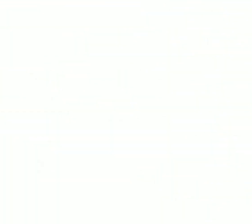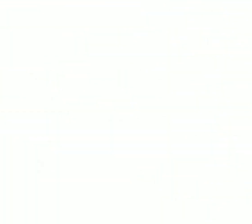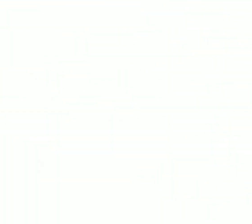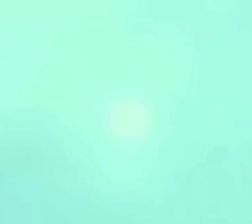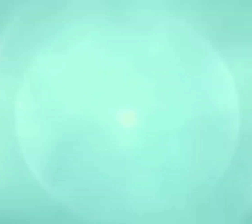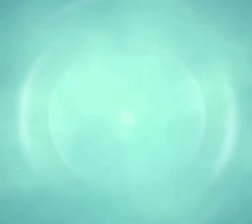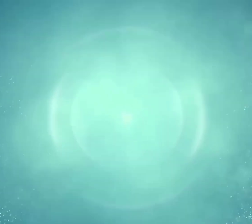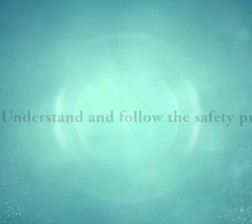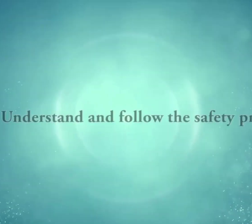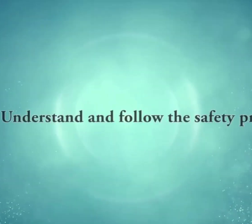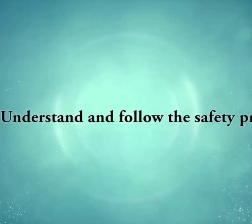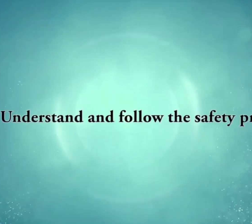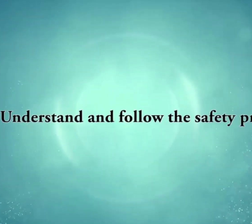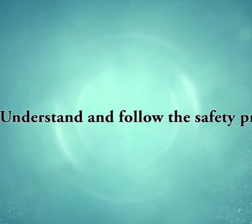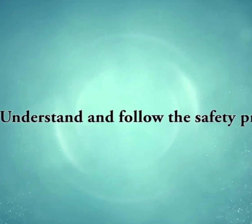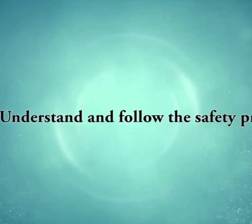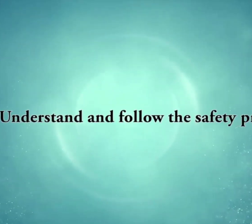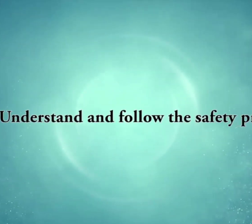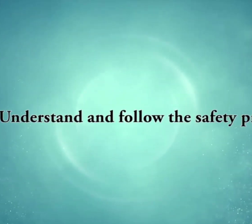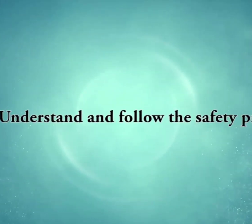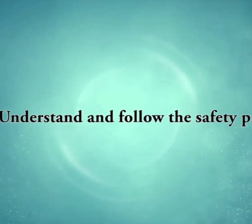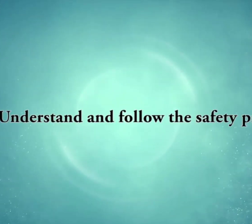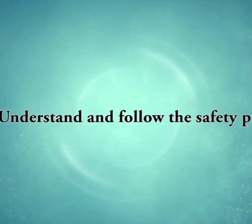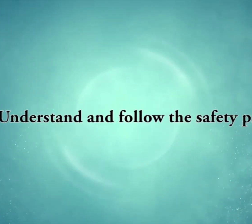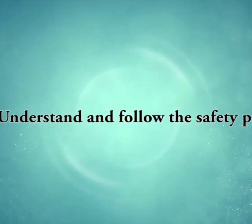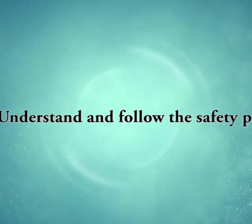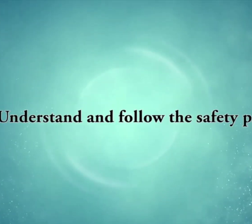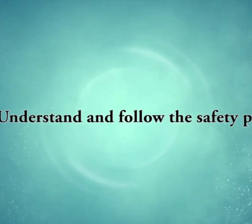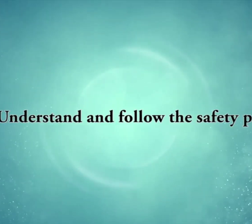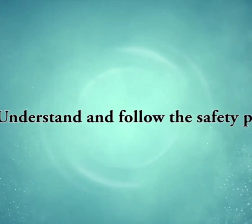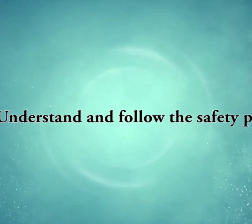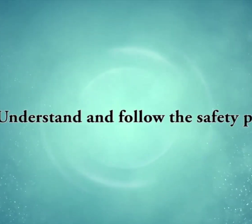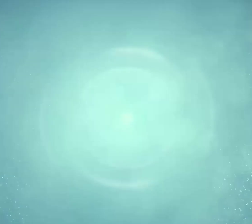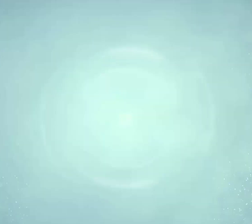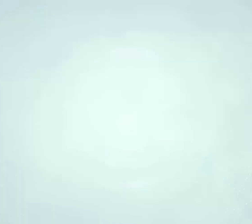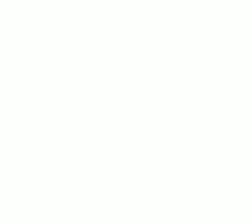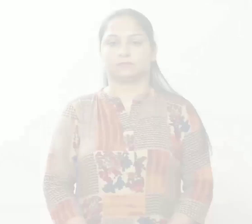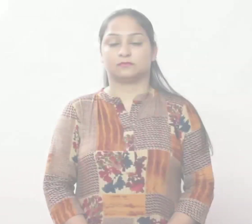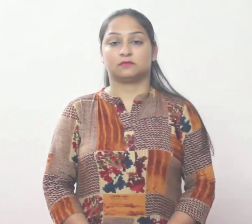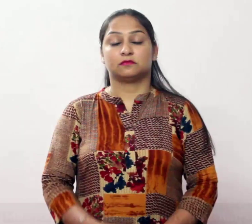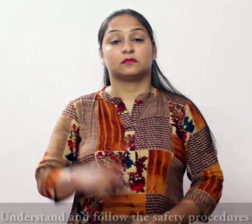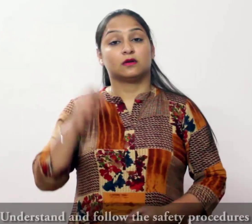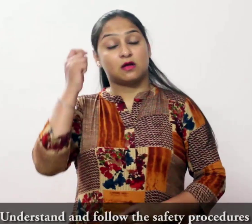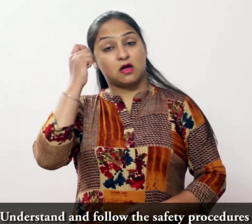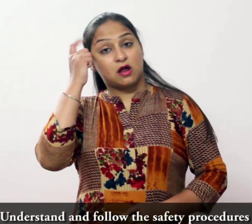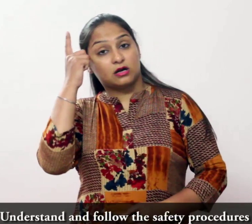.00 सुरक्षा प्रक्रियाओं को समझते हैं और उनका पालन करते हैं